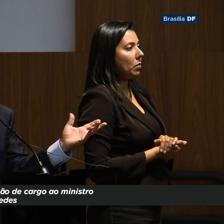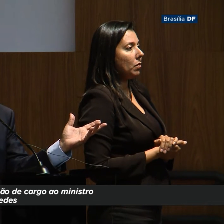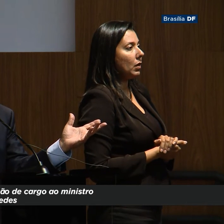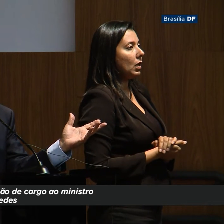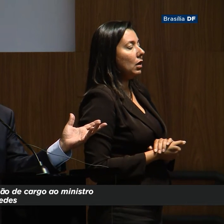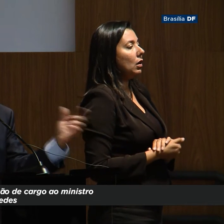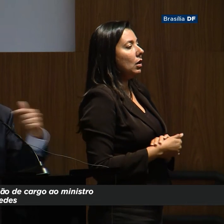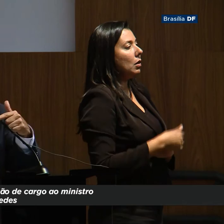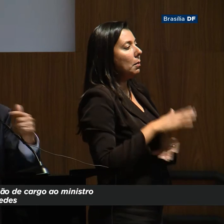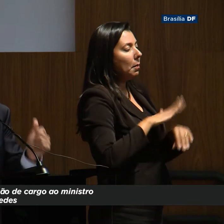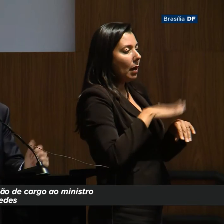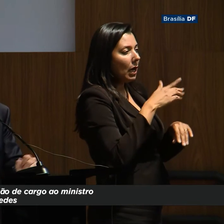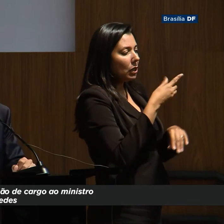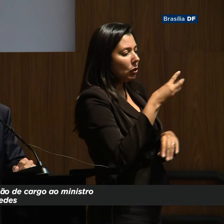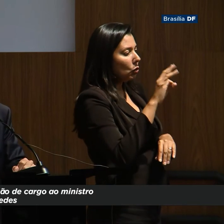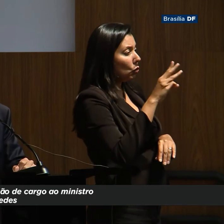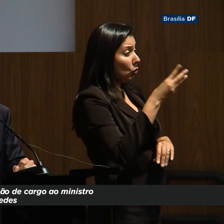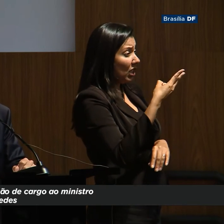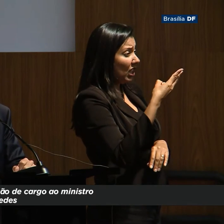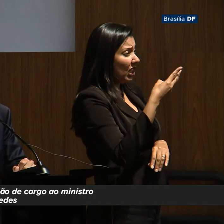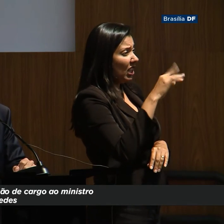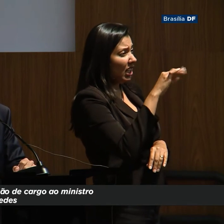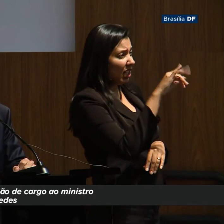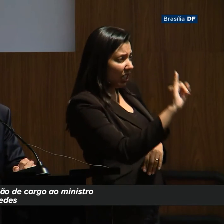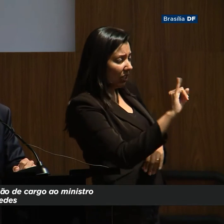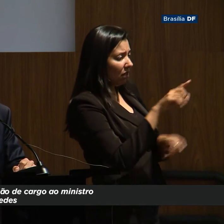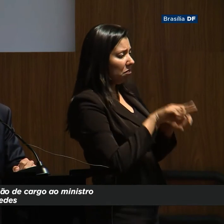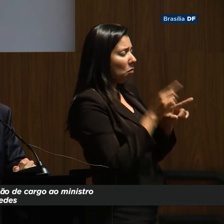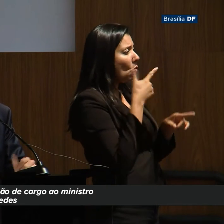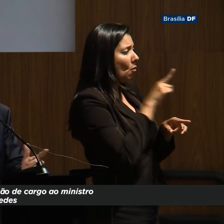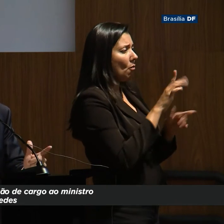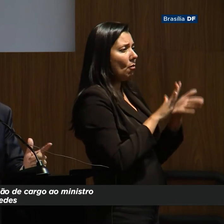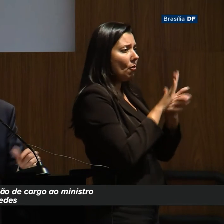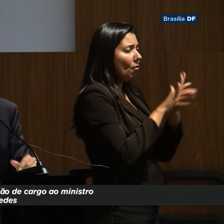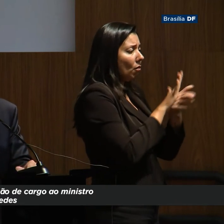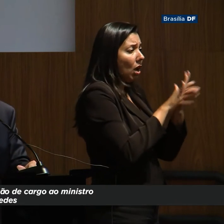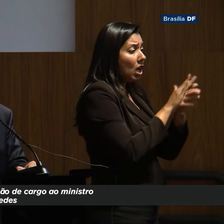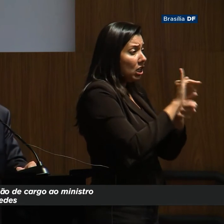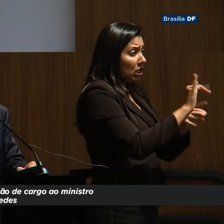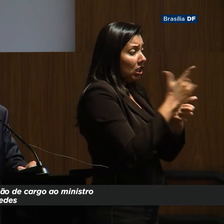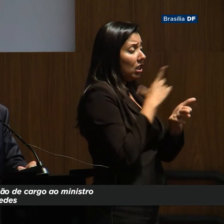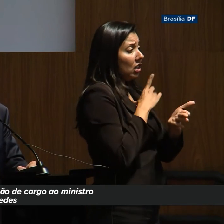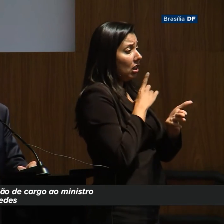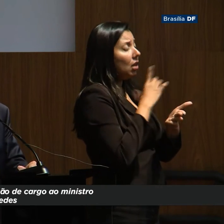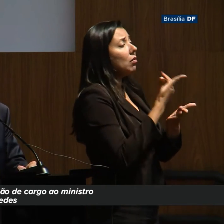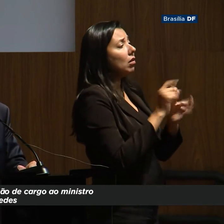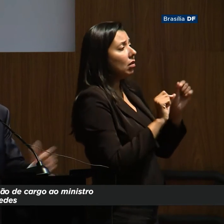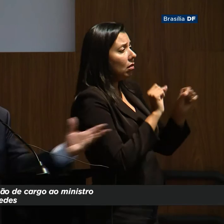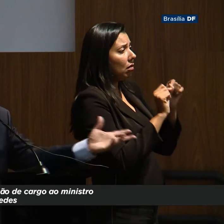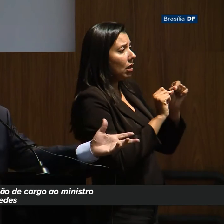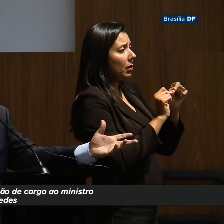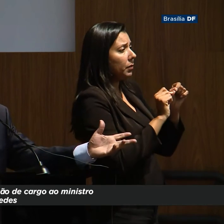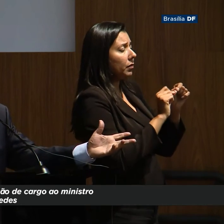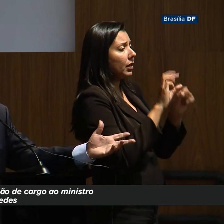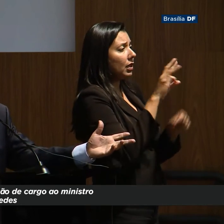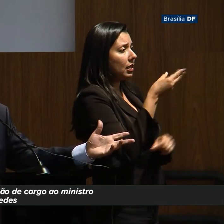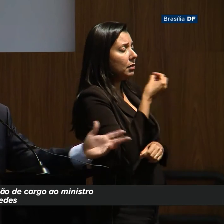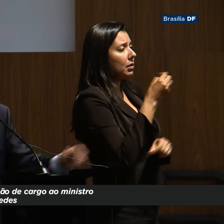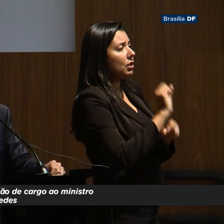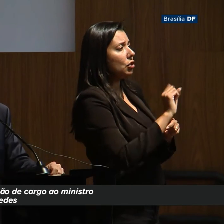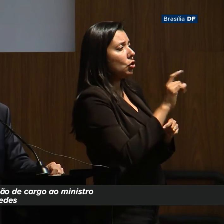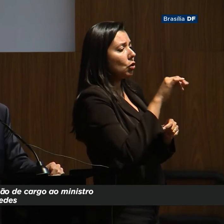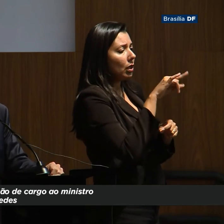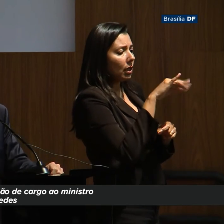contencioso, quase um tri, esses são os coitados, não conseguiram nada. Ora, se tem quase um trilhão de contencioso e 300 bi de